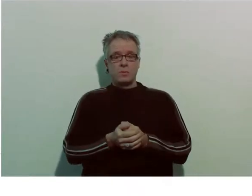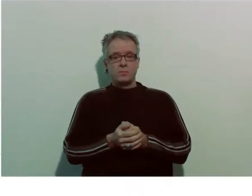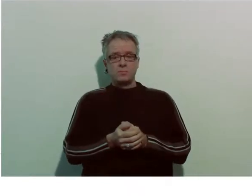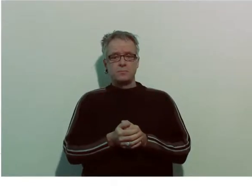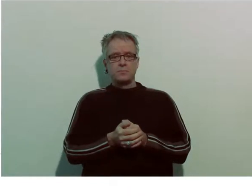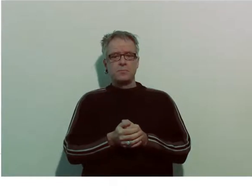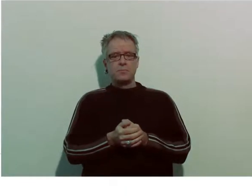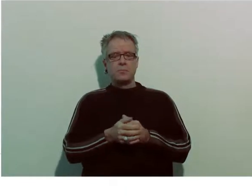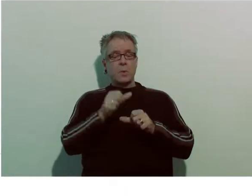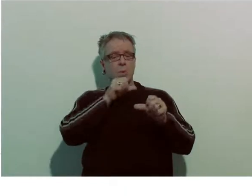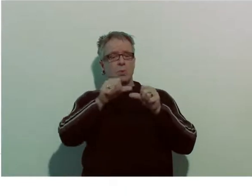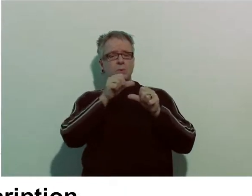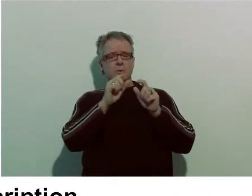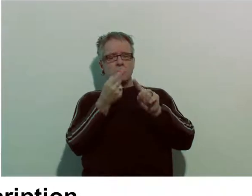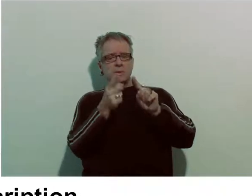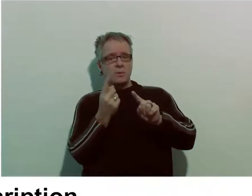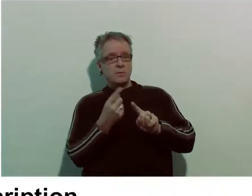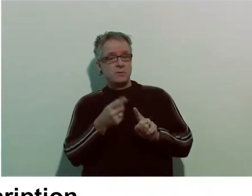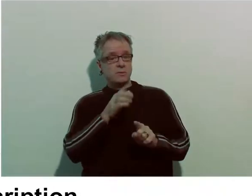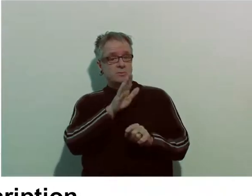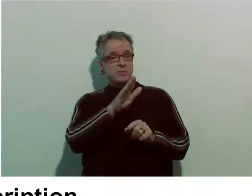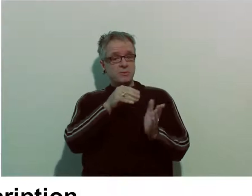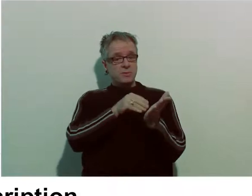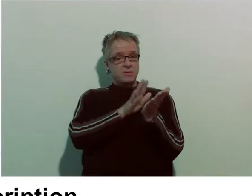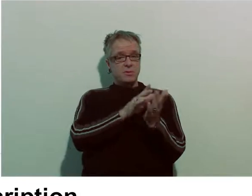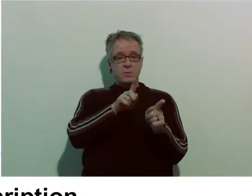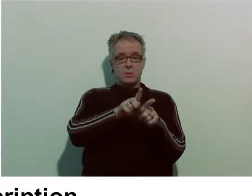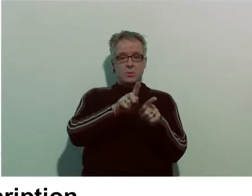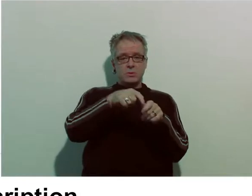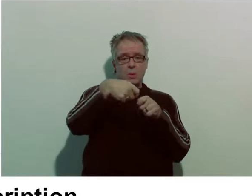Des conditions spécifiques sont offertes pour l'inscription et la durée d'emprunt.